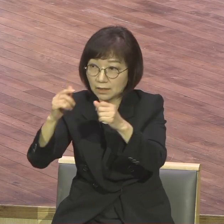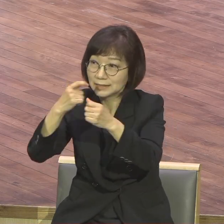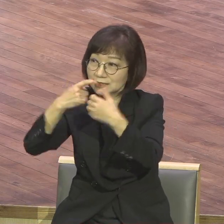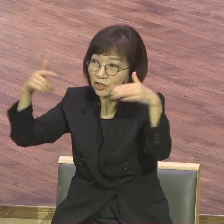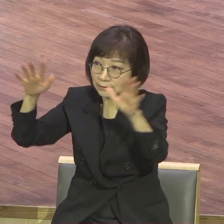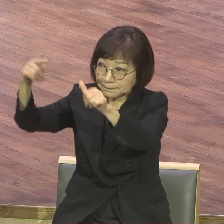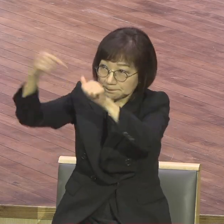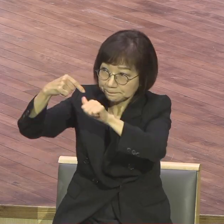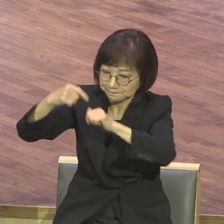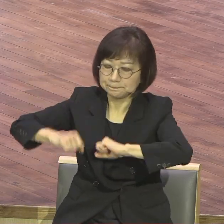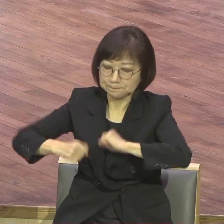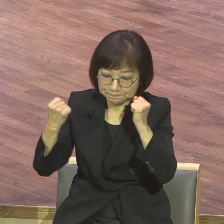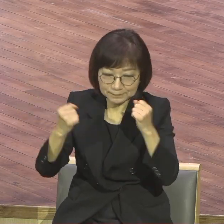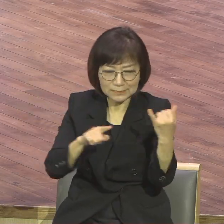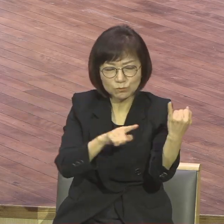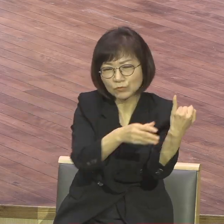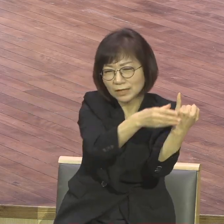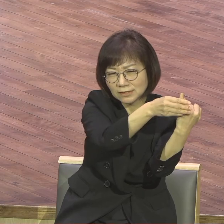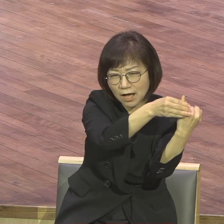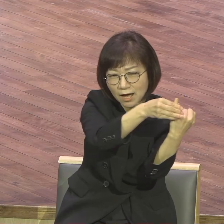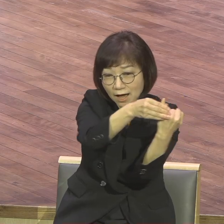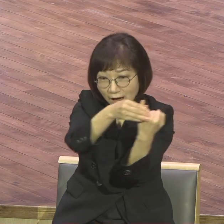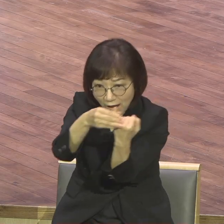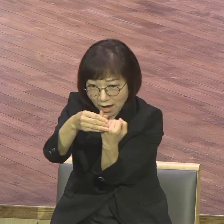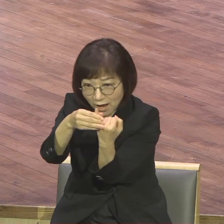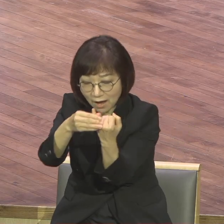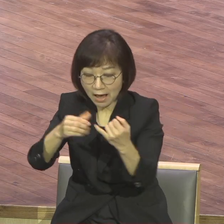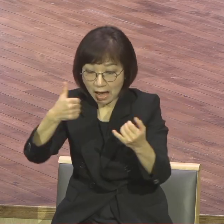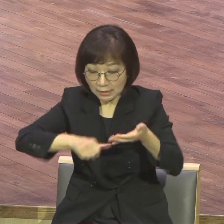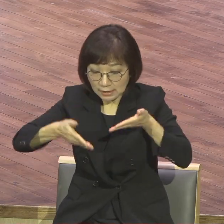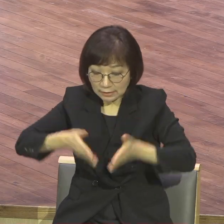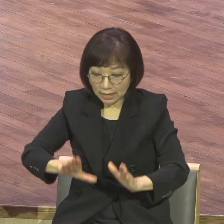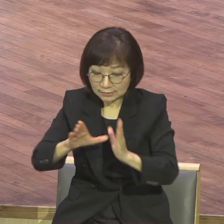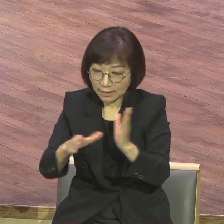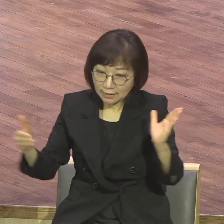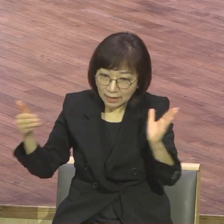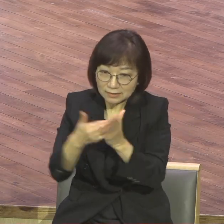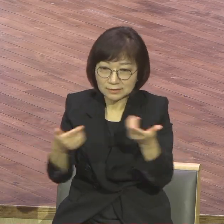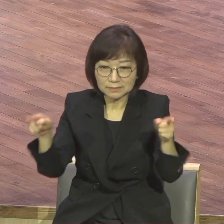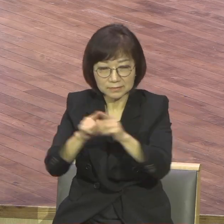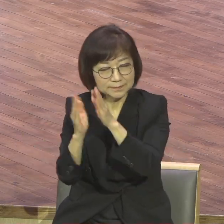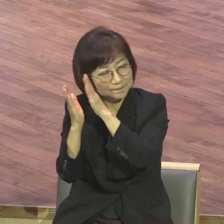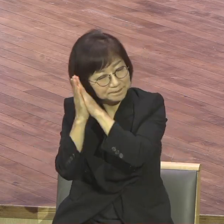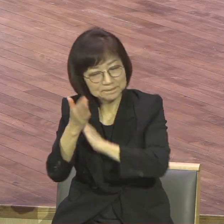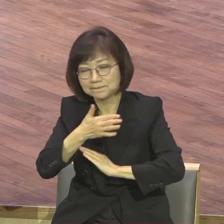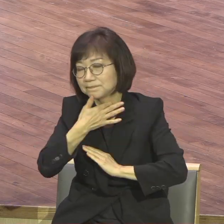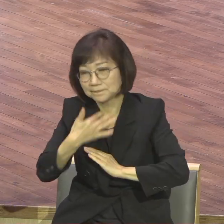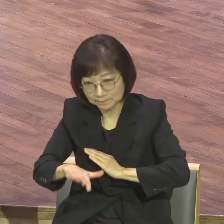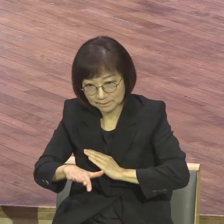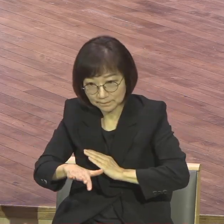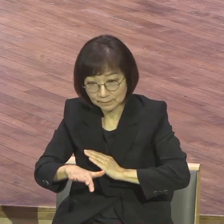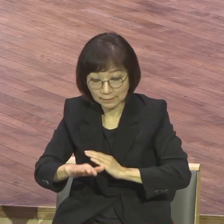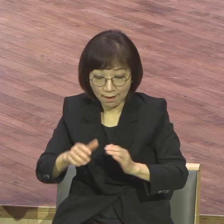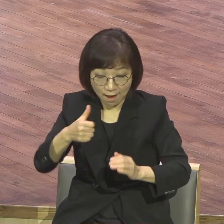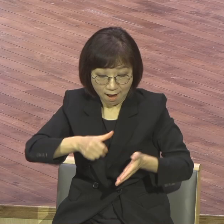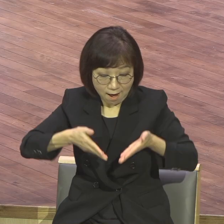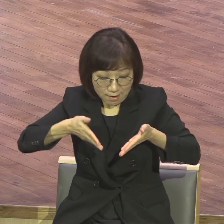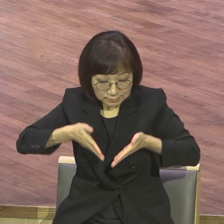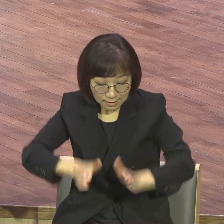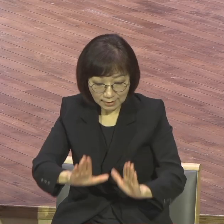아내를 데려왔으나 아들을 낳기까지 동침하지 아니하더니 남의 이름을 예수라 하니라